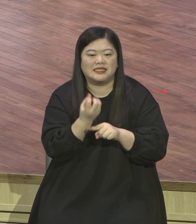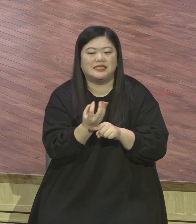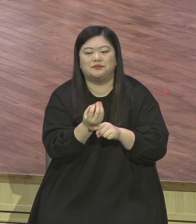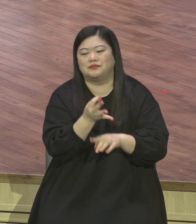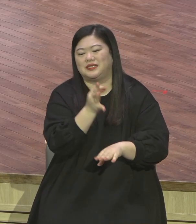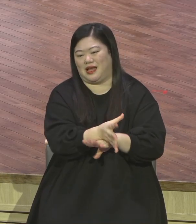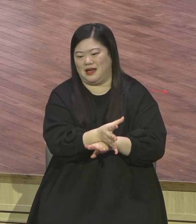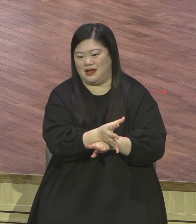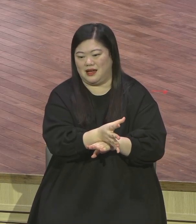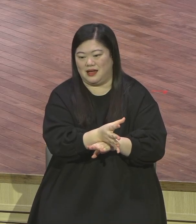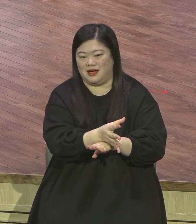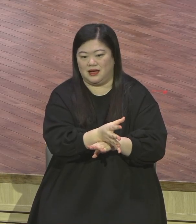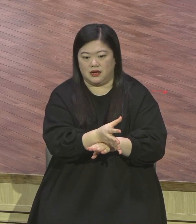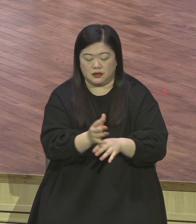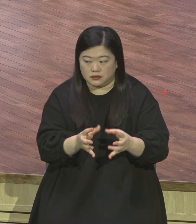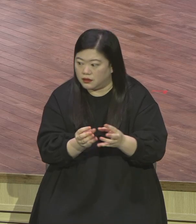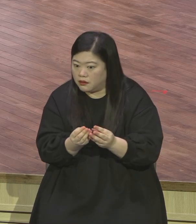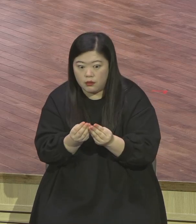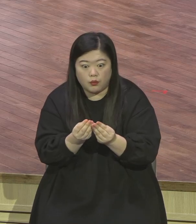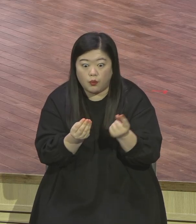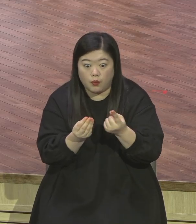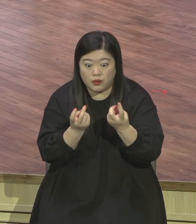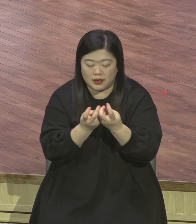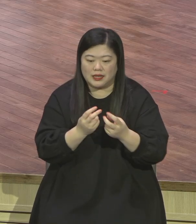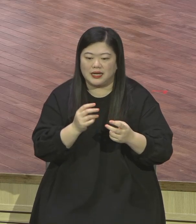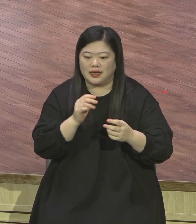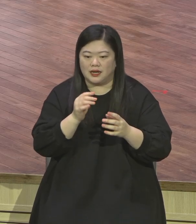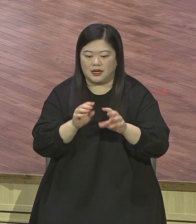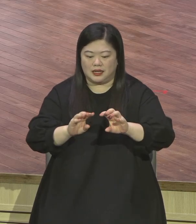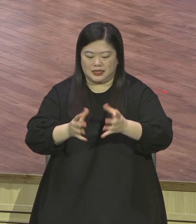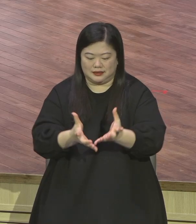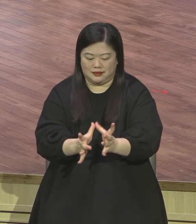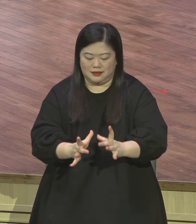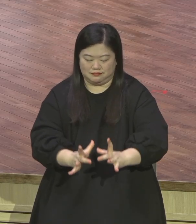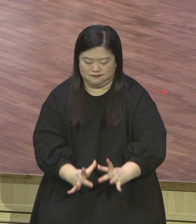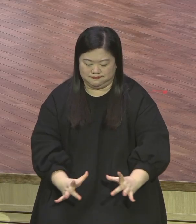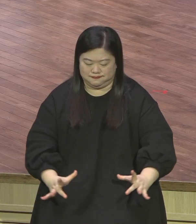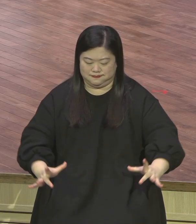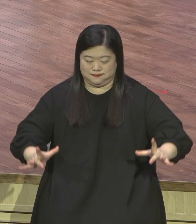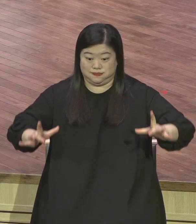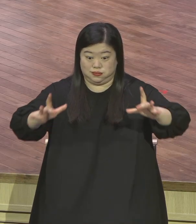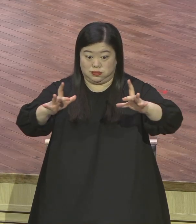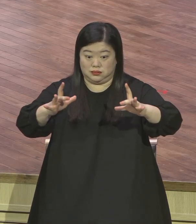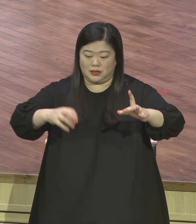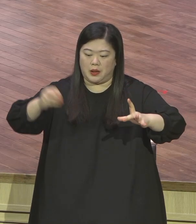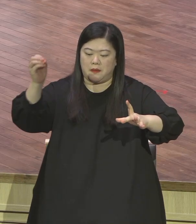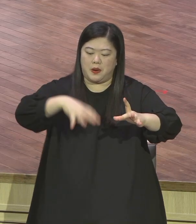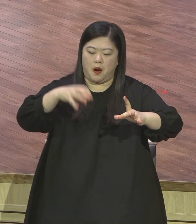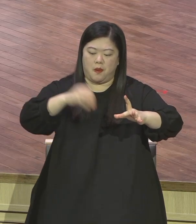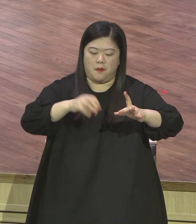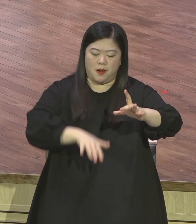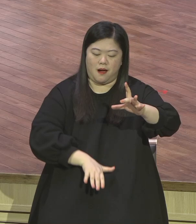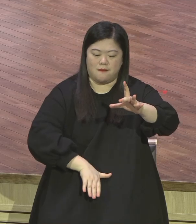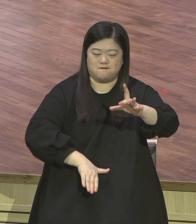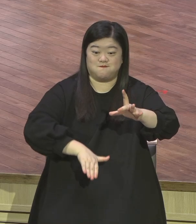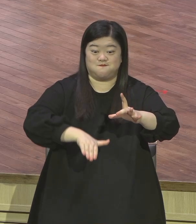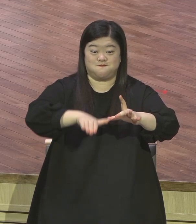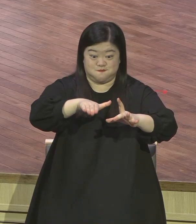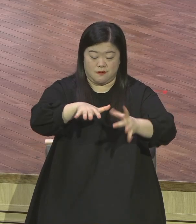항아리에 넣어가지고 그렇게 아무도 모르게 땅속에 숨겨두는 그러한 문화였습니다.